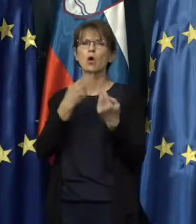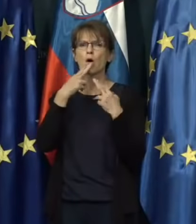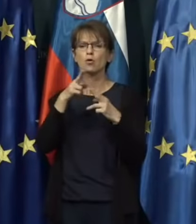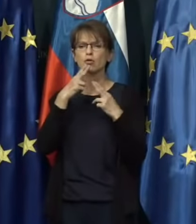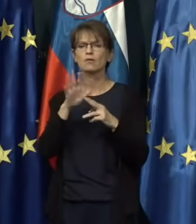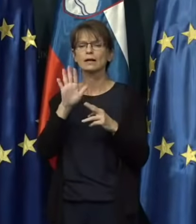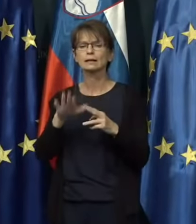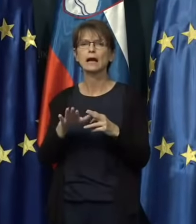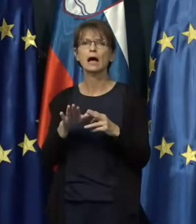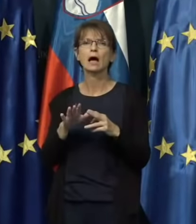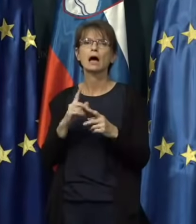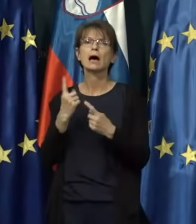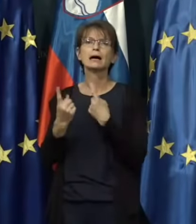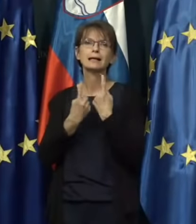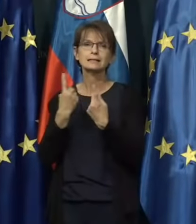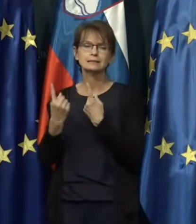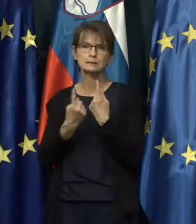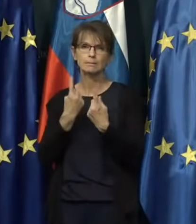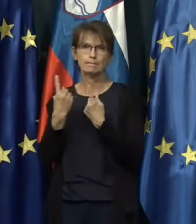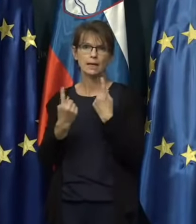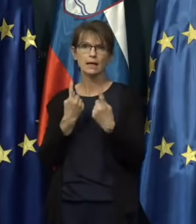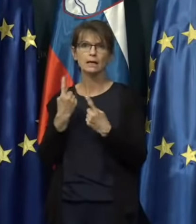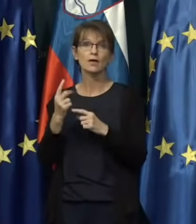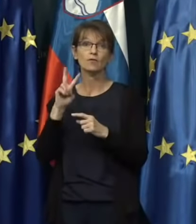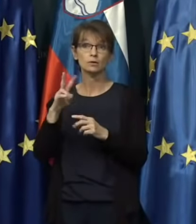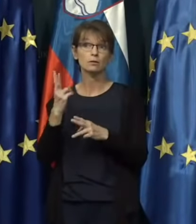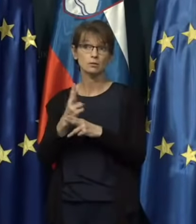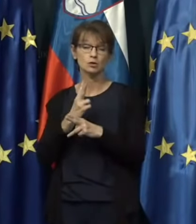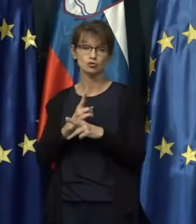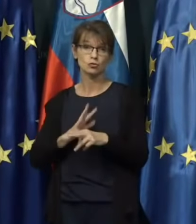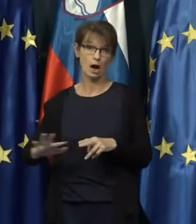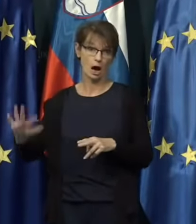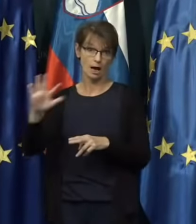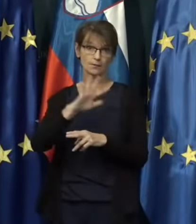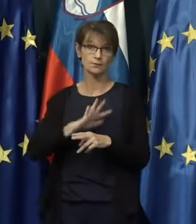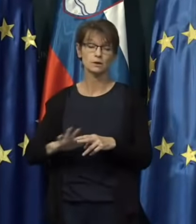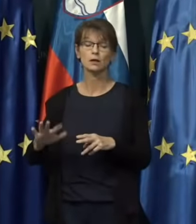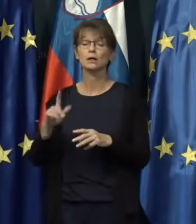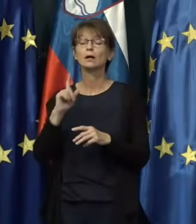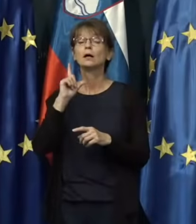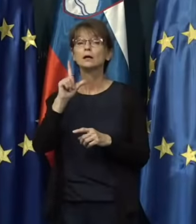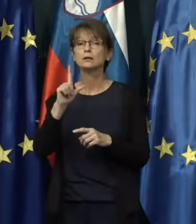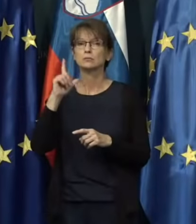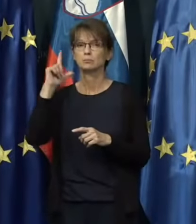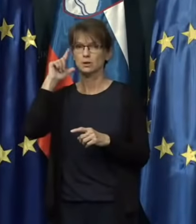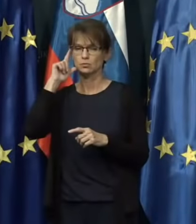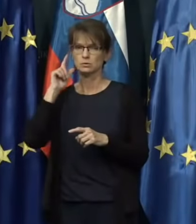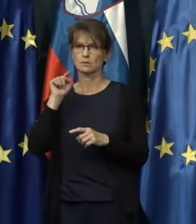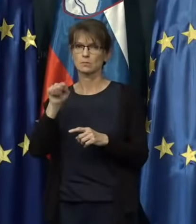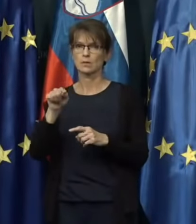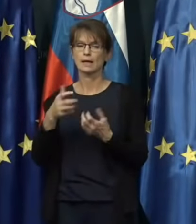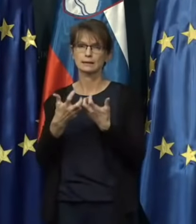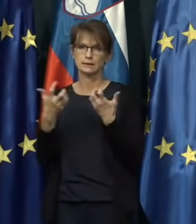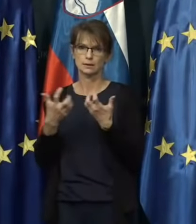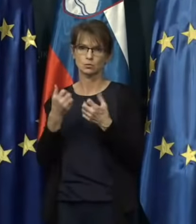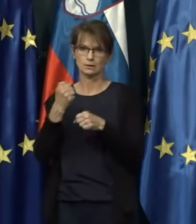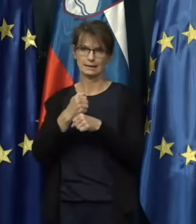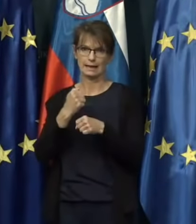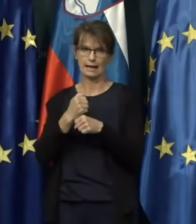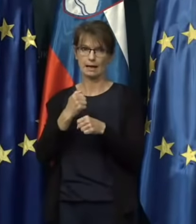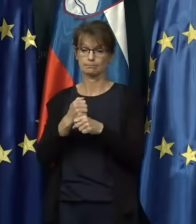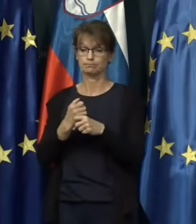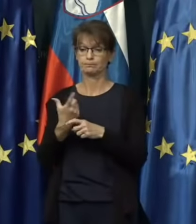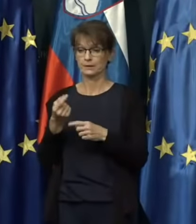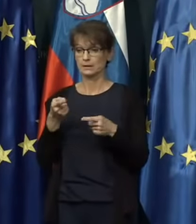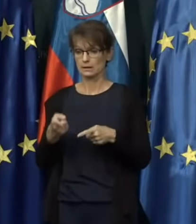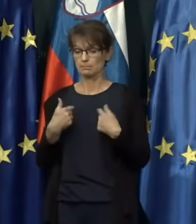na razmere v državi, predvsem pa na trgu dela. S tem